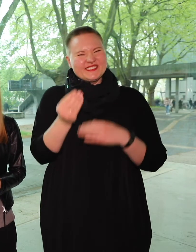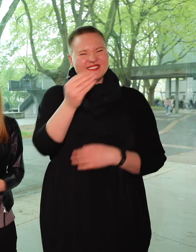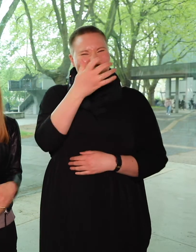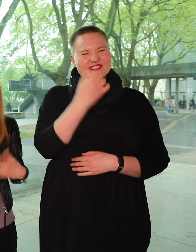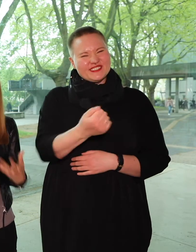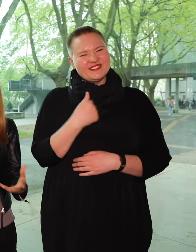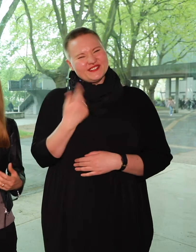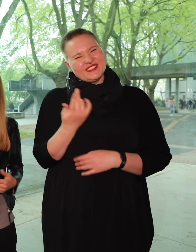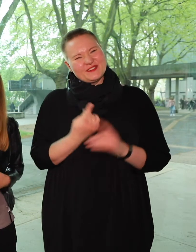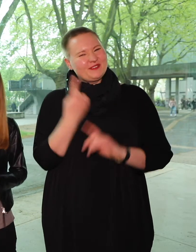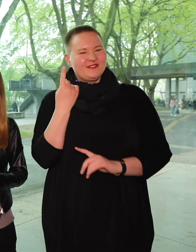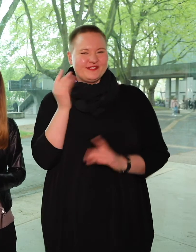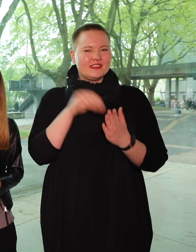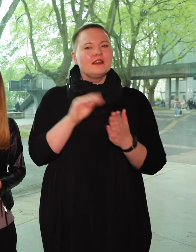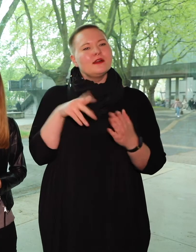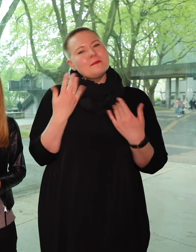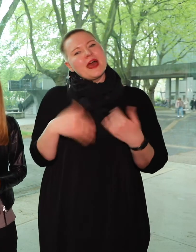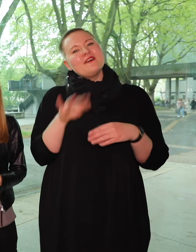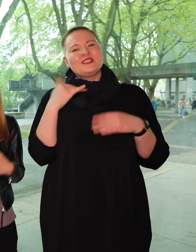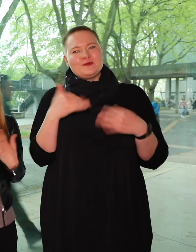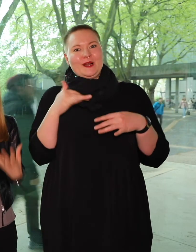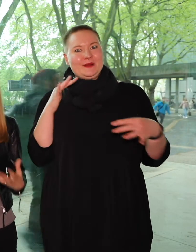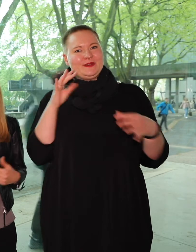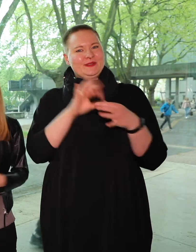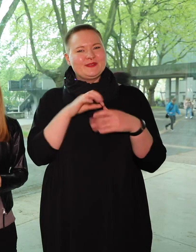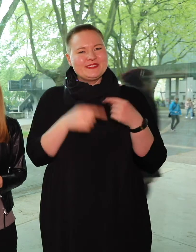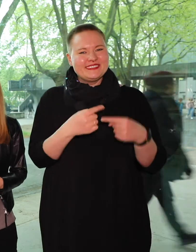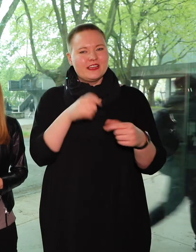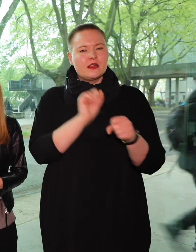man so einen spielerischen Zugang zu dem Thema hat. Dass man eine Leichtigkeit hat.